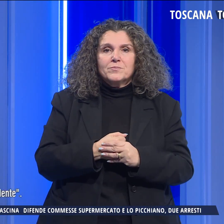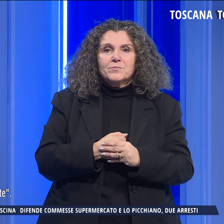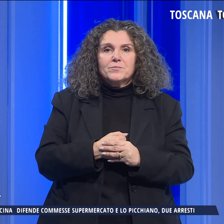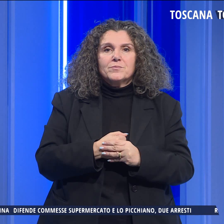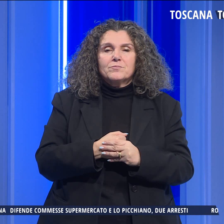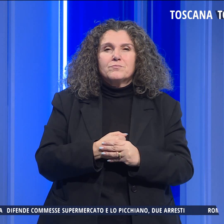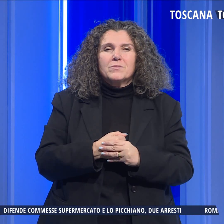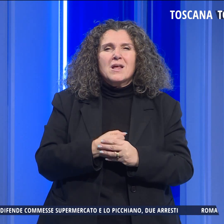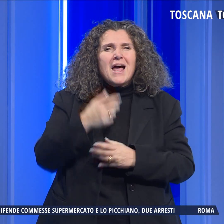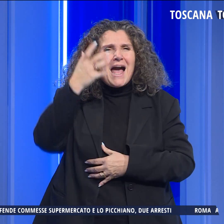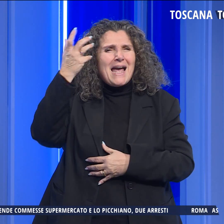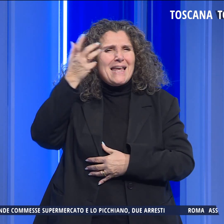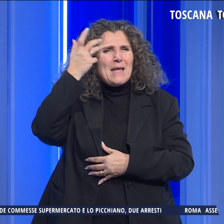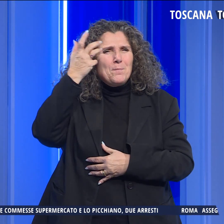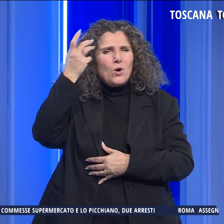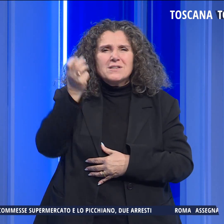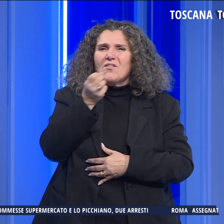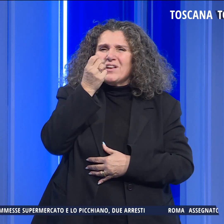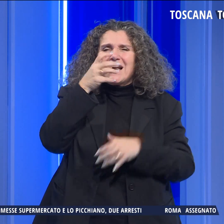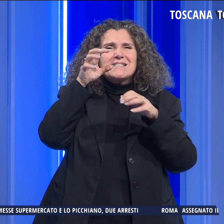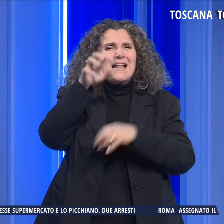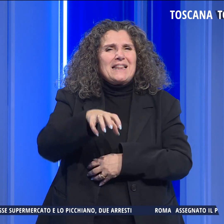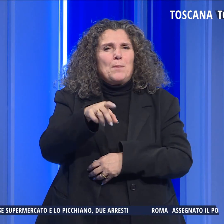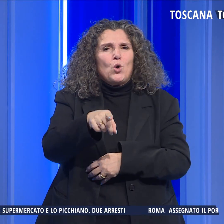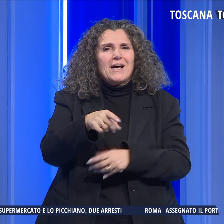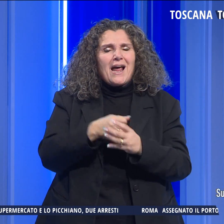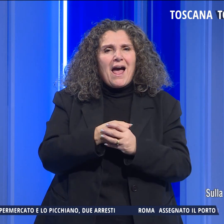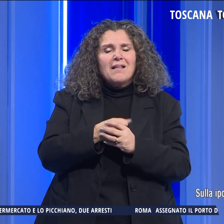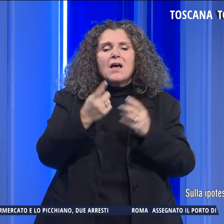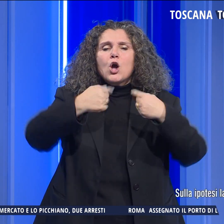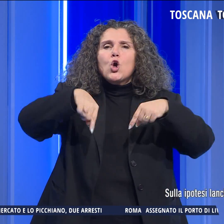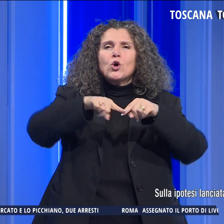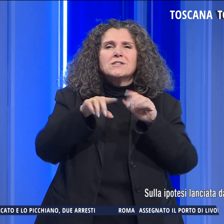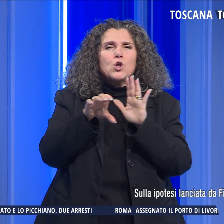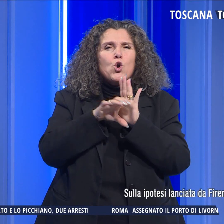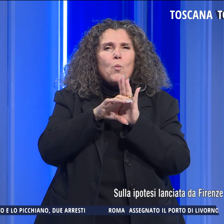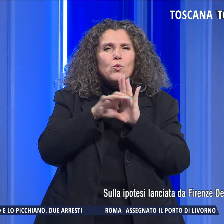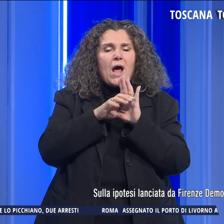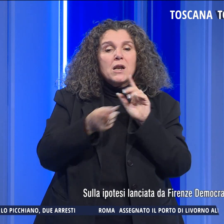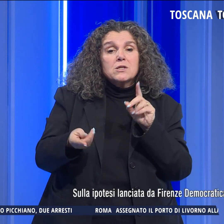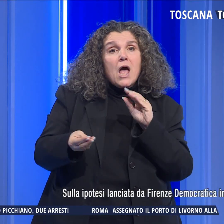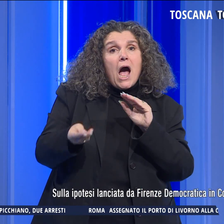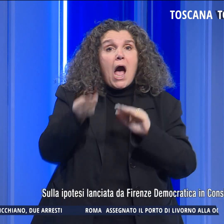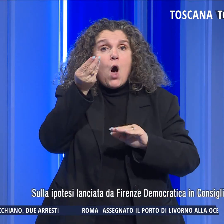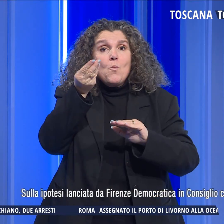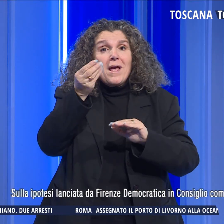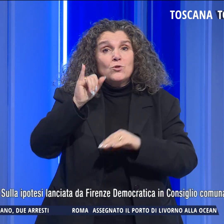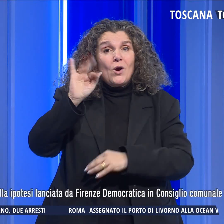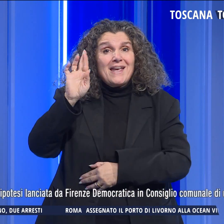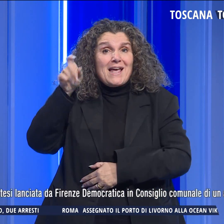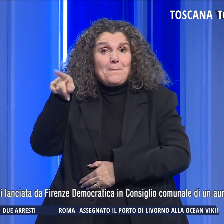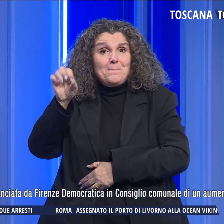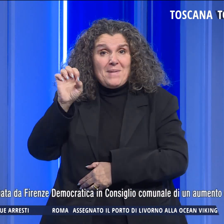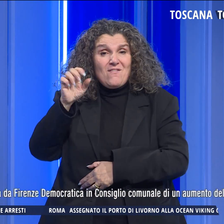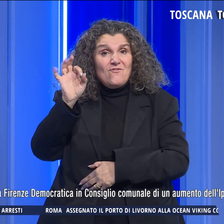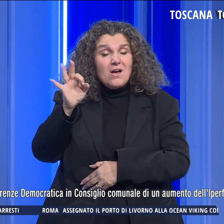E sull'ipotesi lanciata da Firenze Democratica, in Consiglio Comunale di un aumento dell'IRPEF, l'assessore al